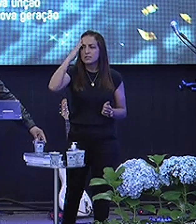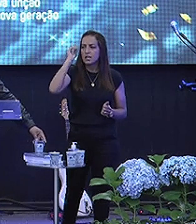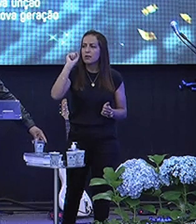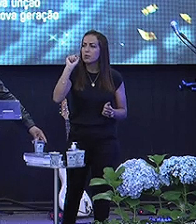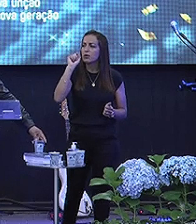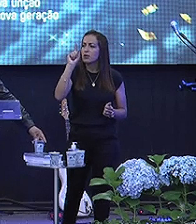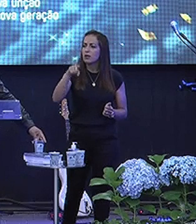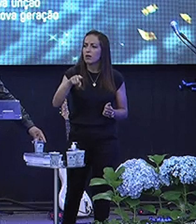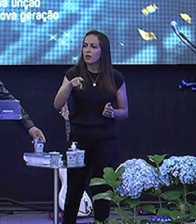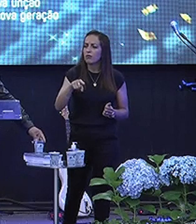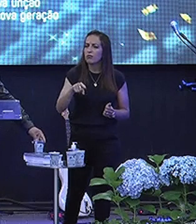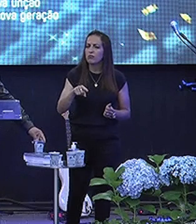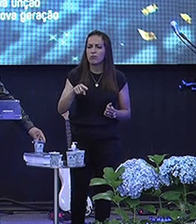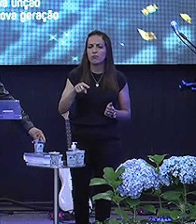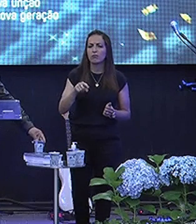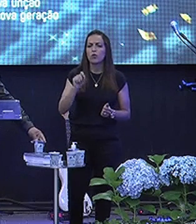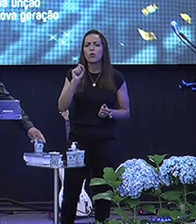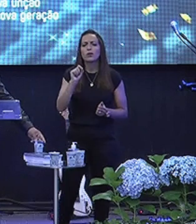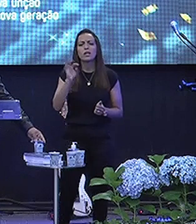É um Trieiro